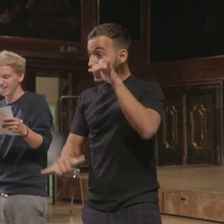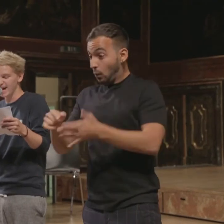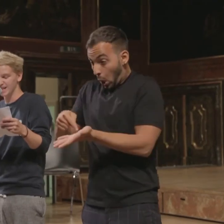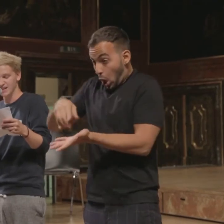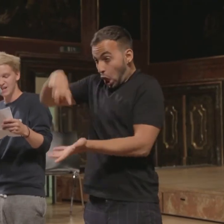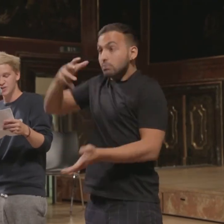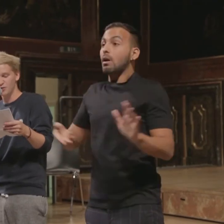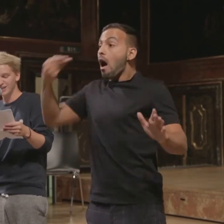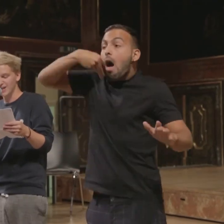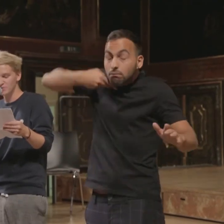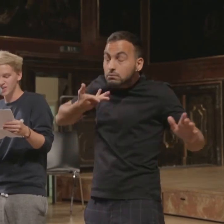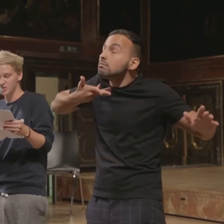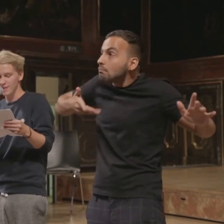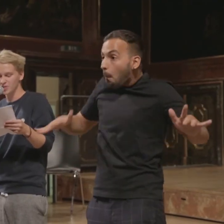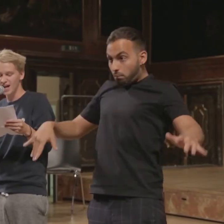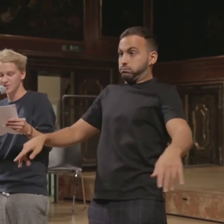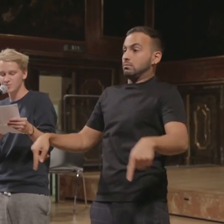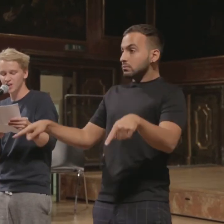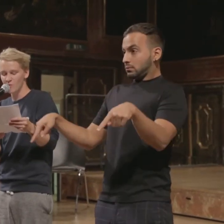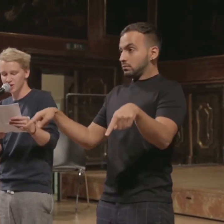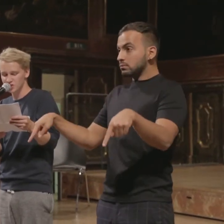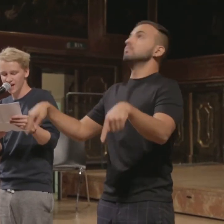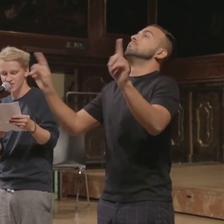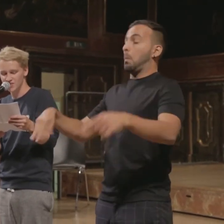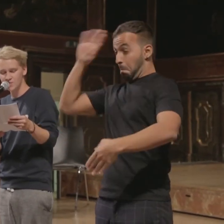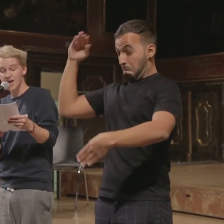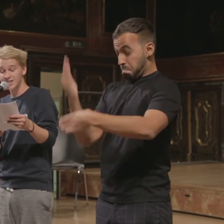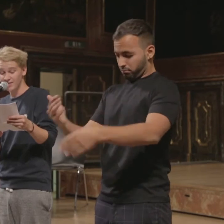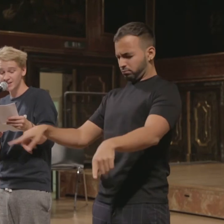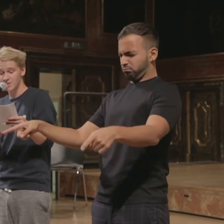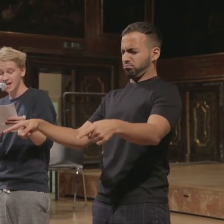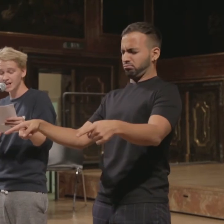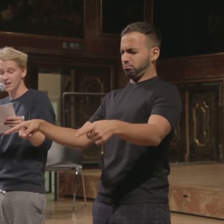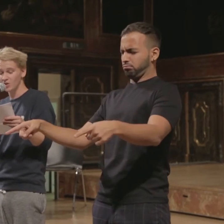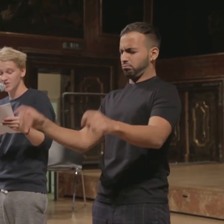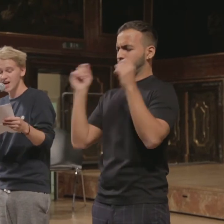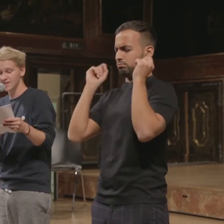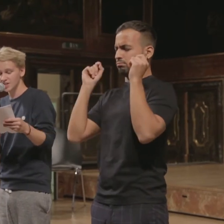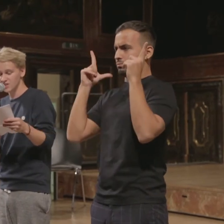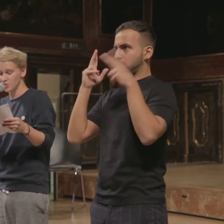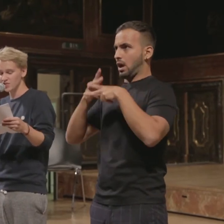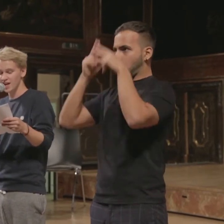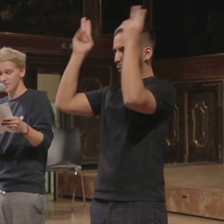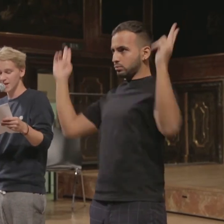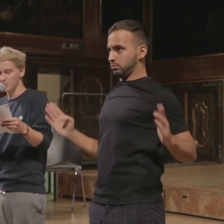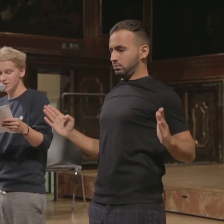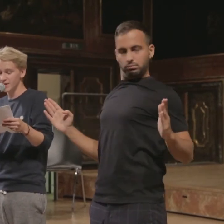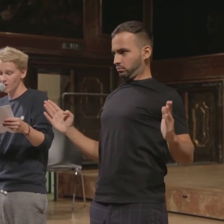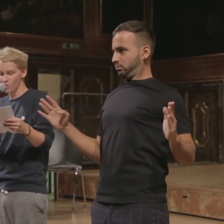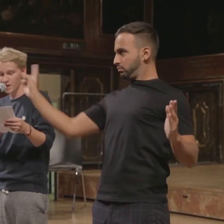den Rachen. Sofort klappte ich zusammen und alles um mich herum wurde schwarz. Ich erwachte im Krankenhaus, als der Stationsarzt meiner Mutter, meiner Oma,